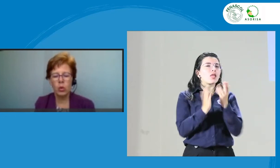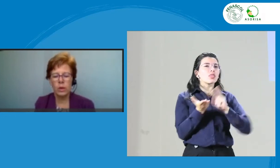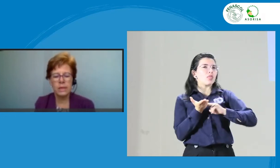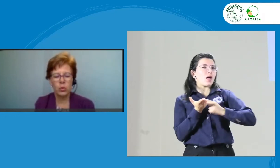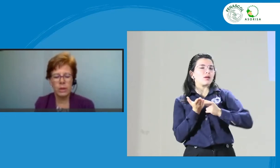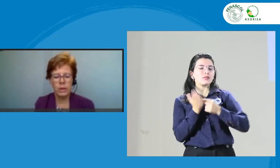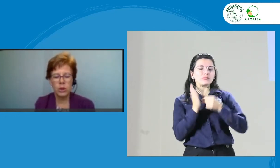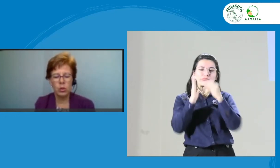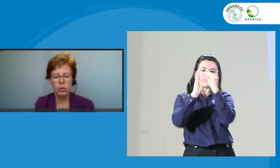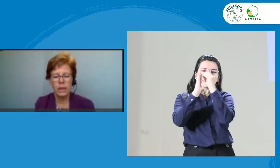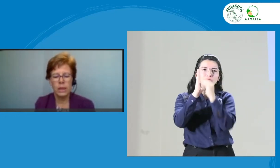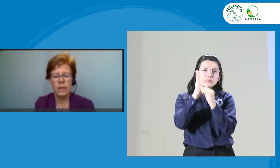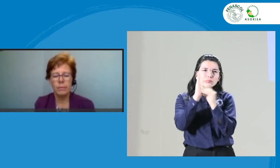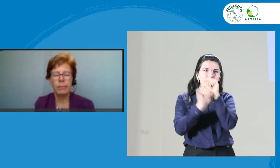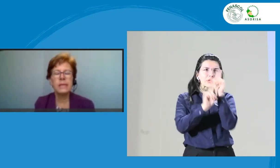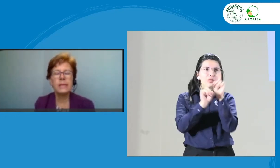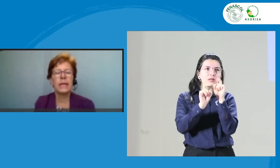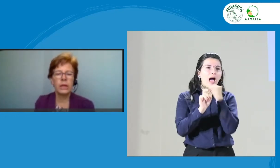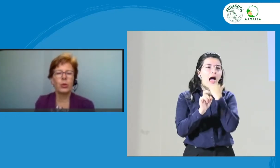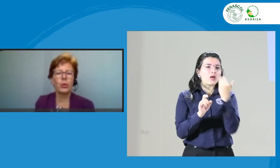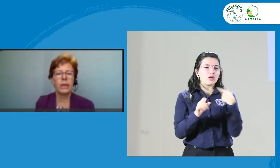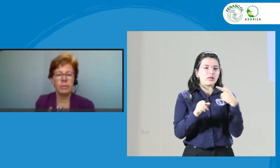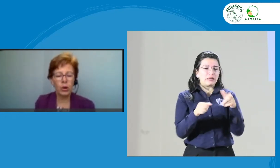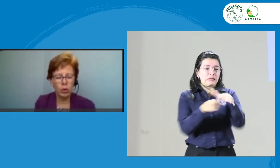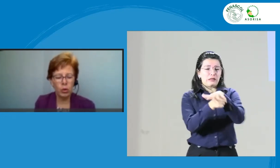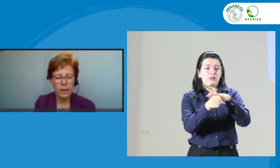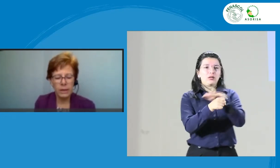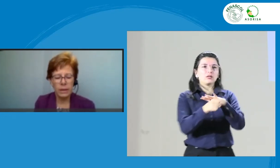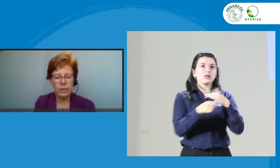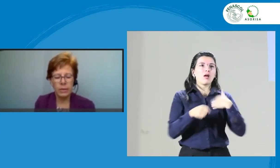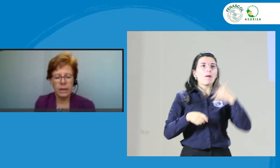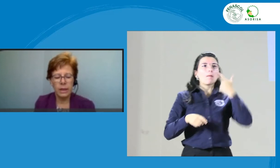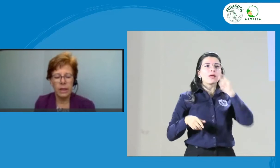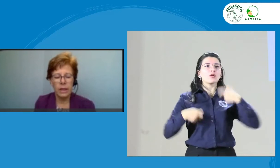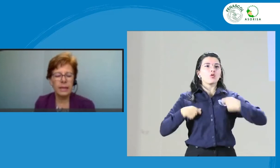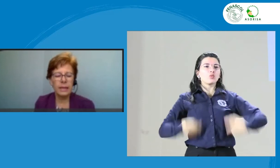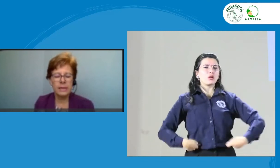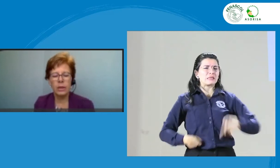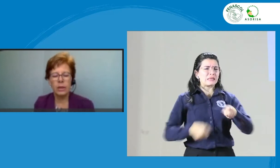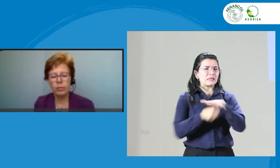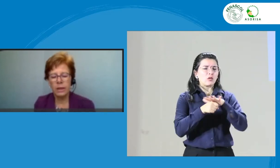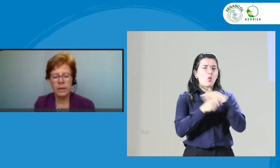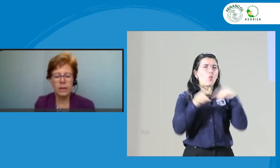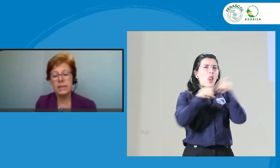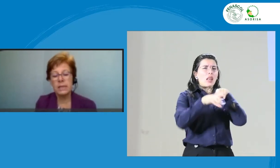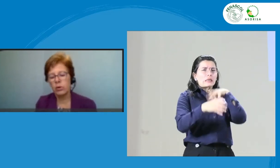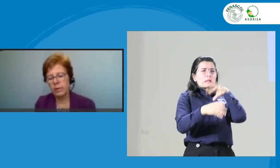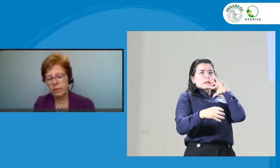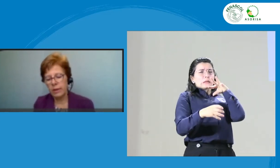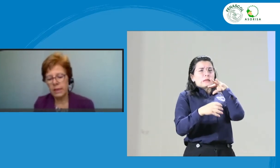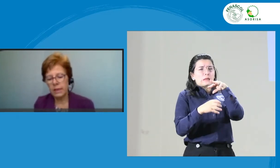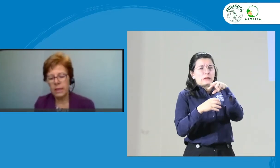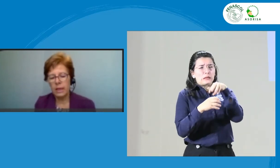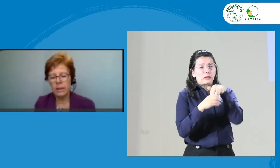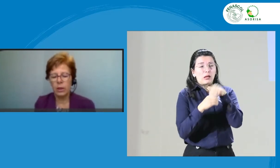con la situación y saliéndome de mi rol de intérprete? ¿Arriesgándome a tener síndrome de fatiga, de